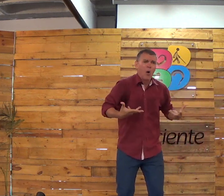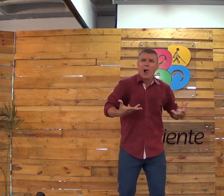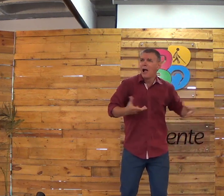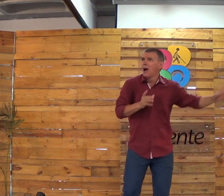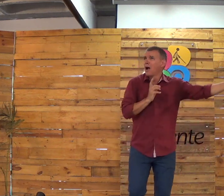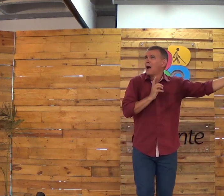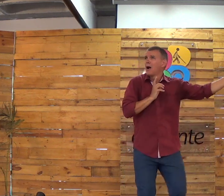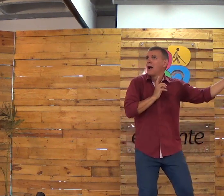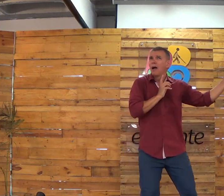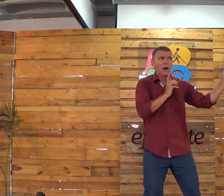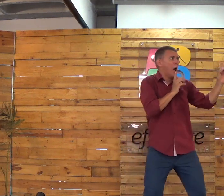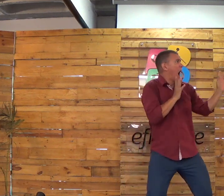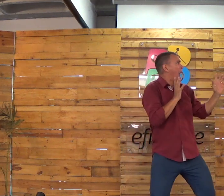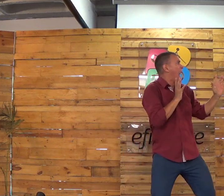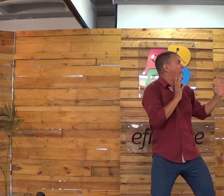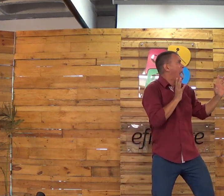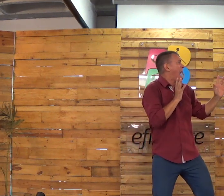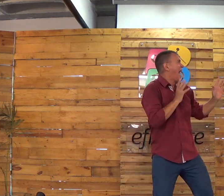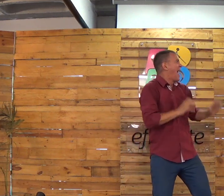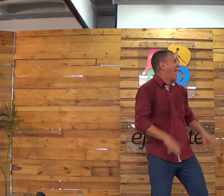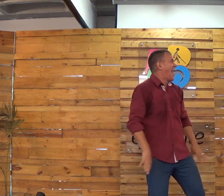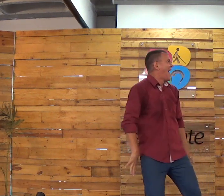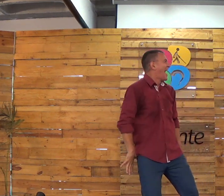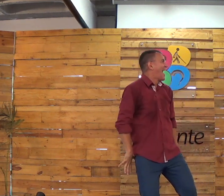Como é que... E a goma... Ele já está chegando. aí, o que que eu faço?